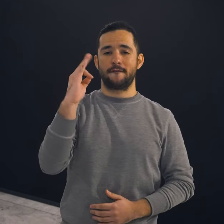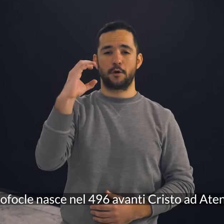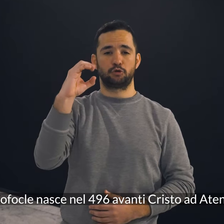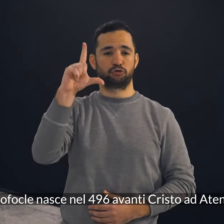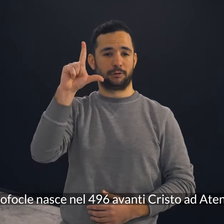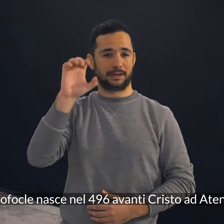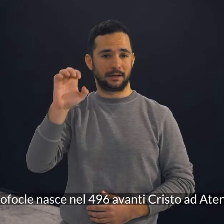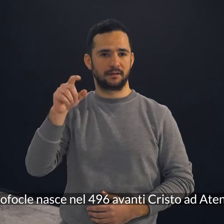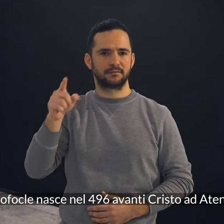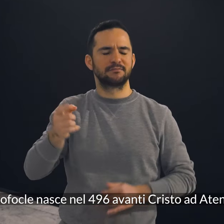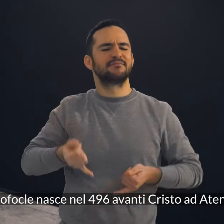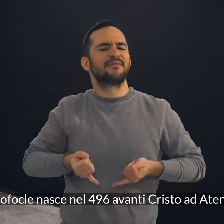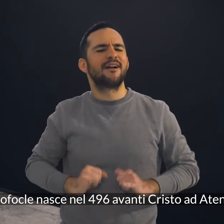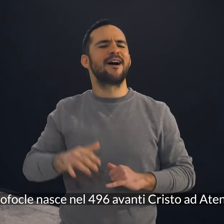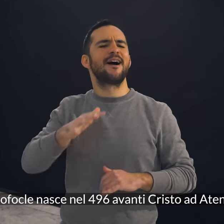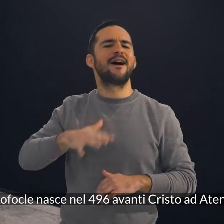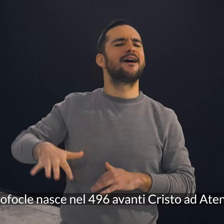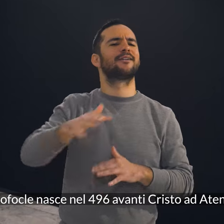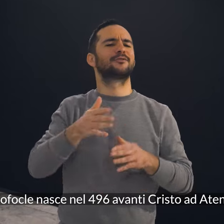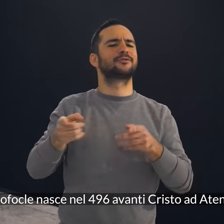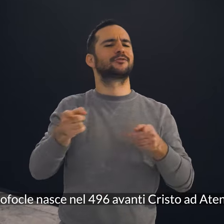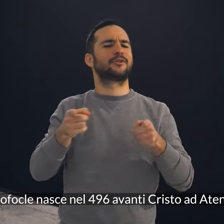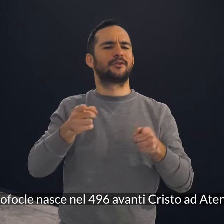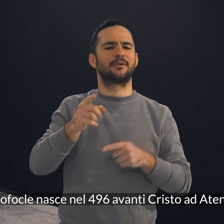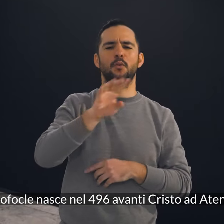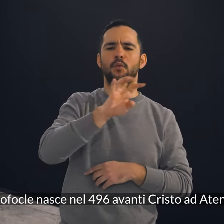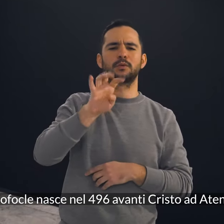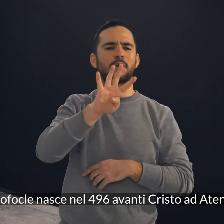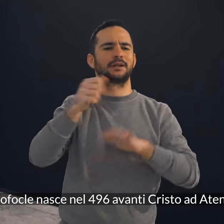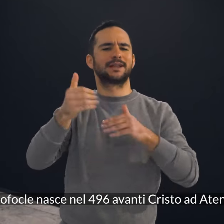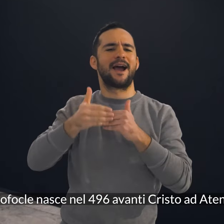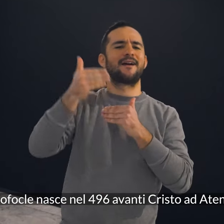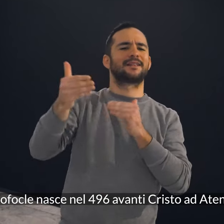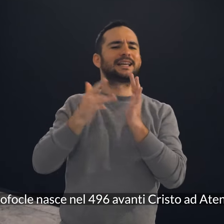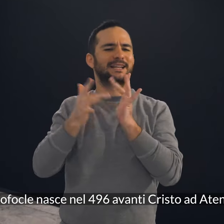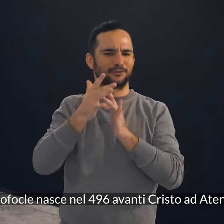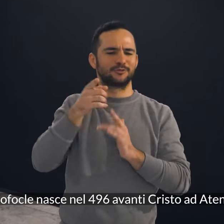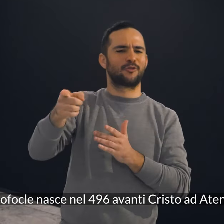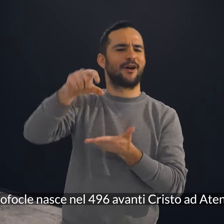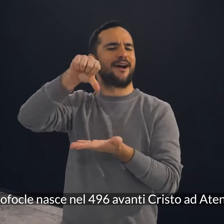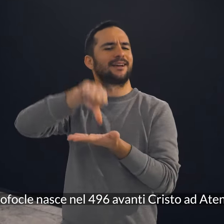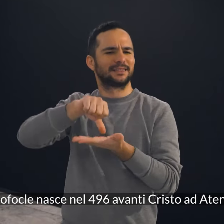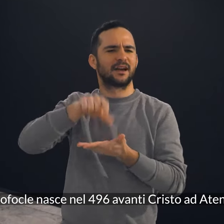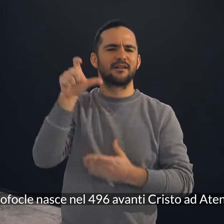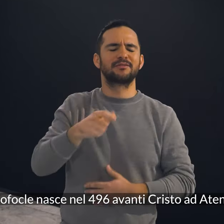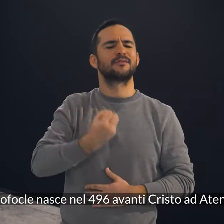Sofocle Nasce nel 496 a.C. ad Atene